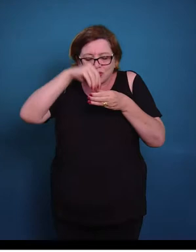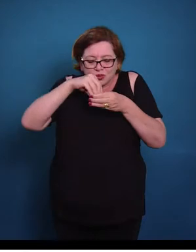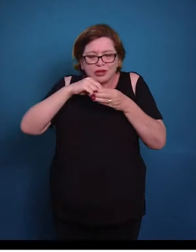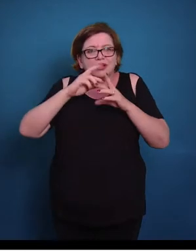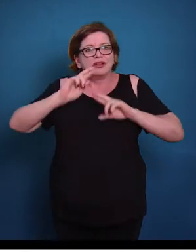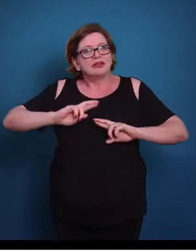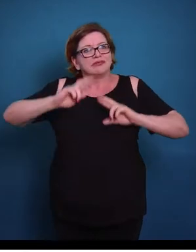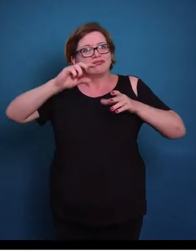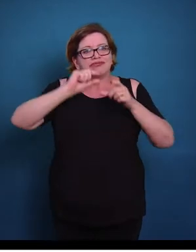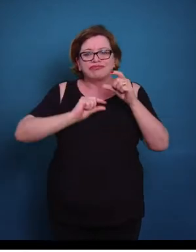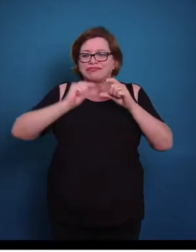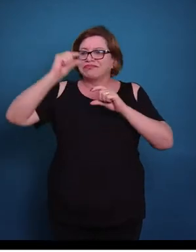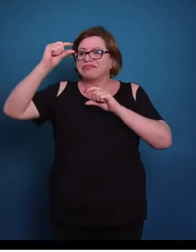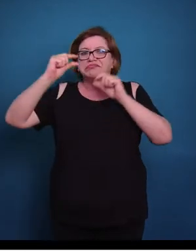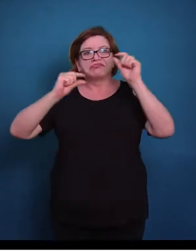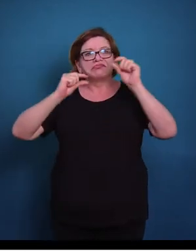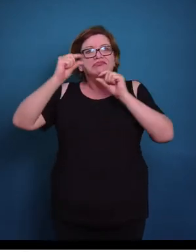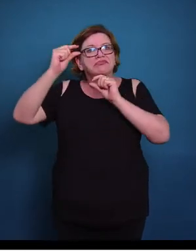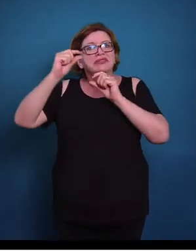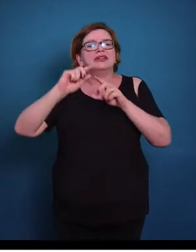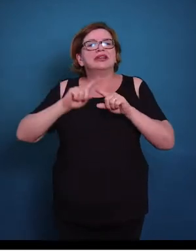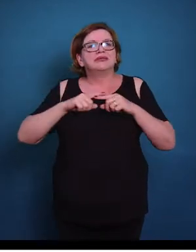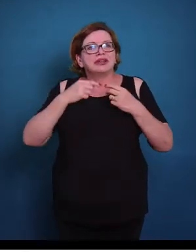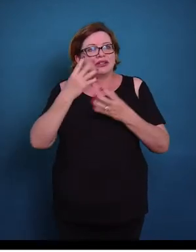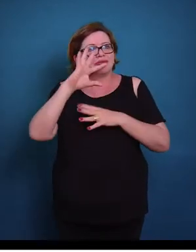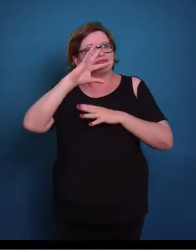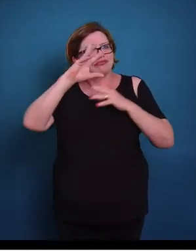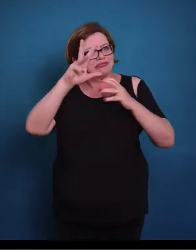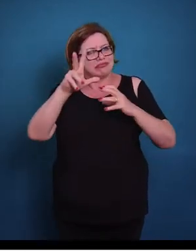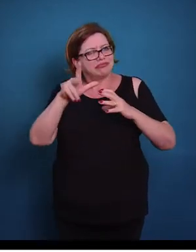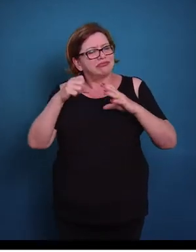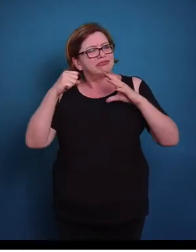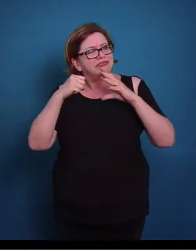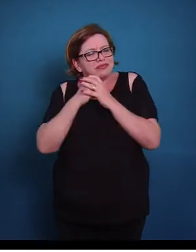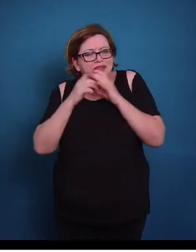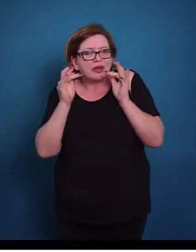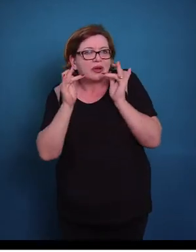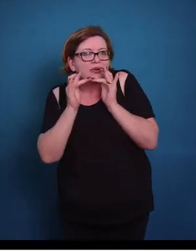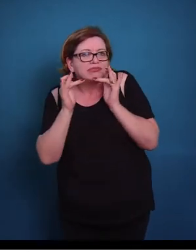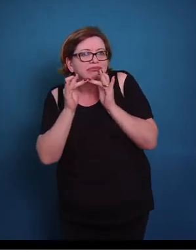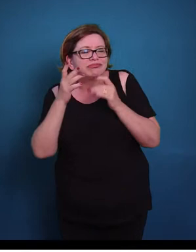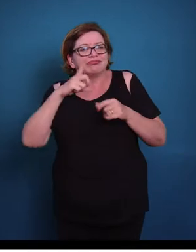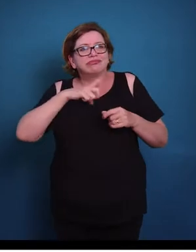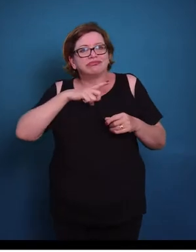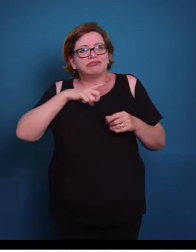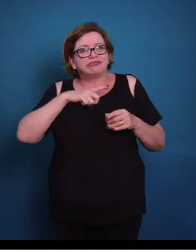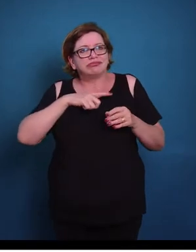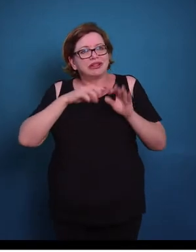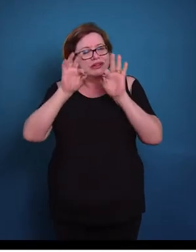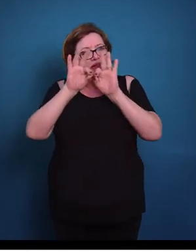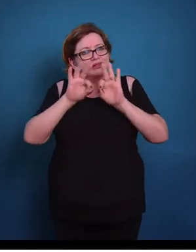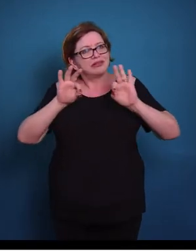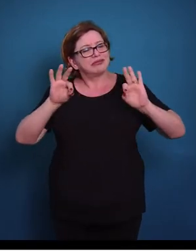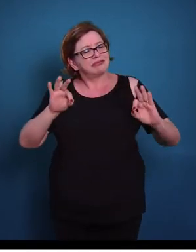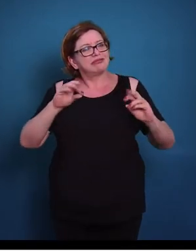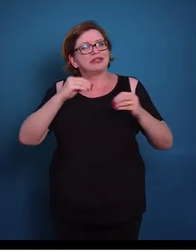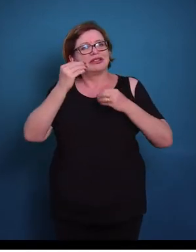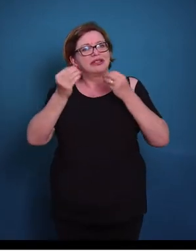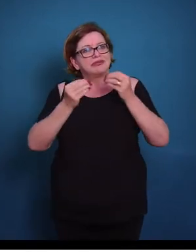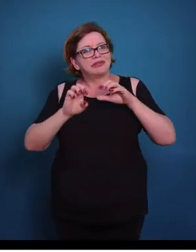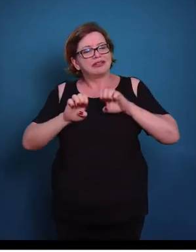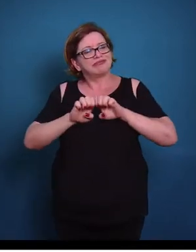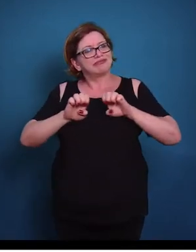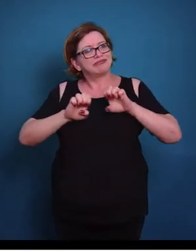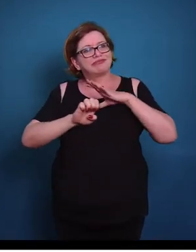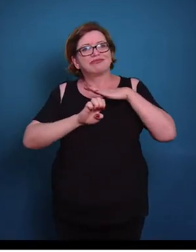No entanto, todas as células aqui, elas estão em contato com a lâmina basal. Então ele é um epitélio simples, mas com uma estrutura de